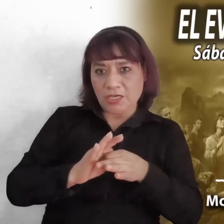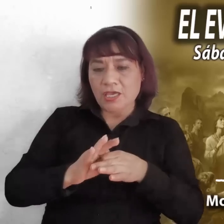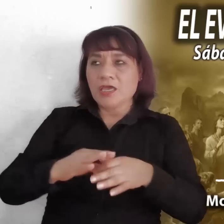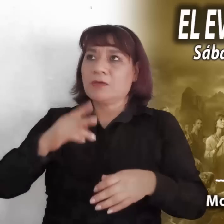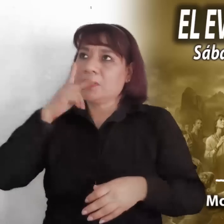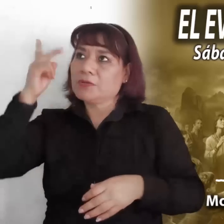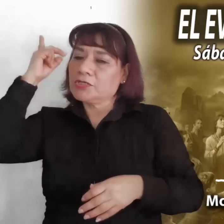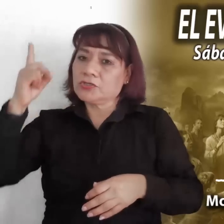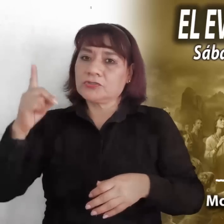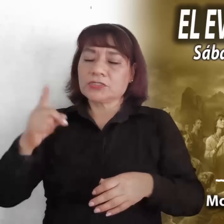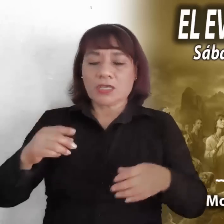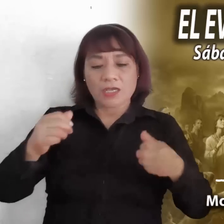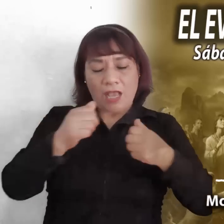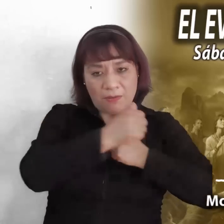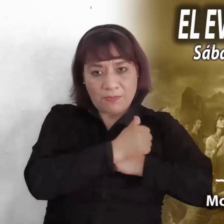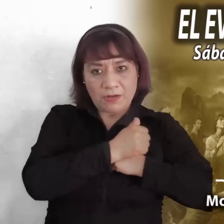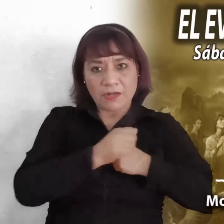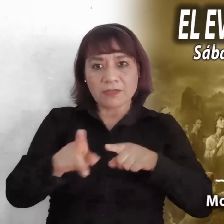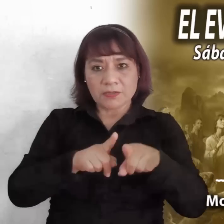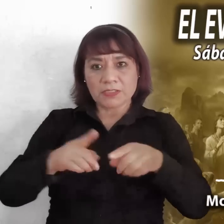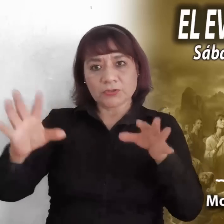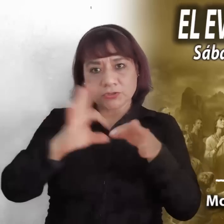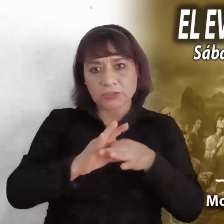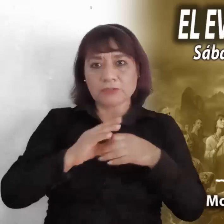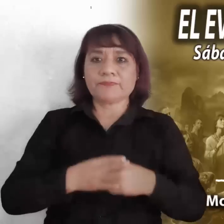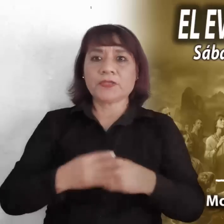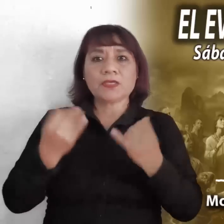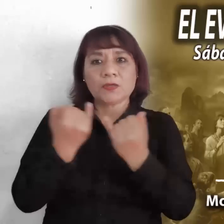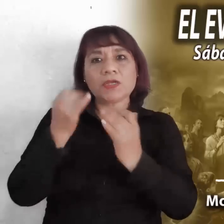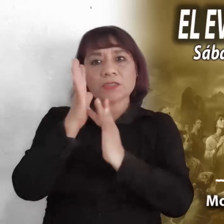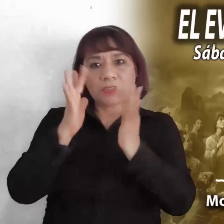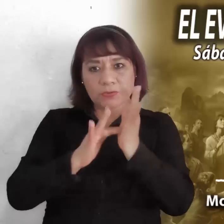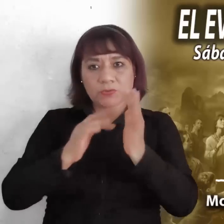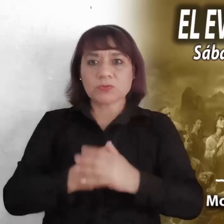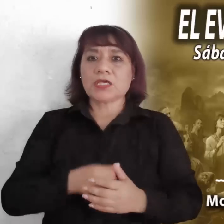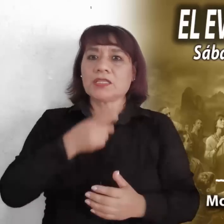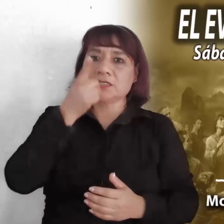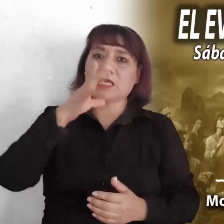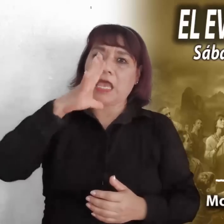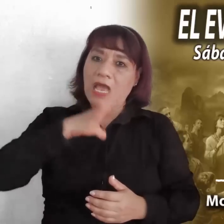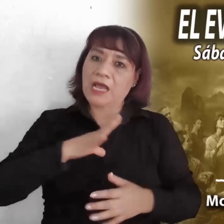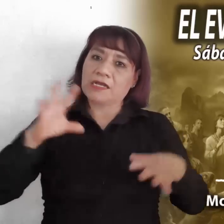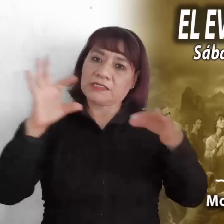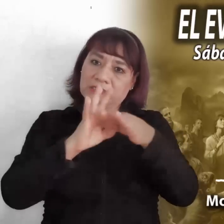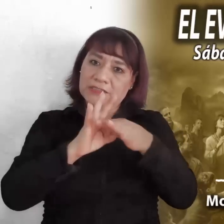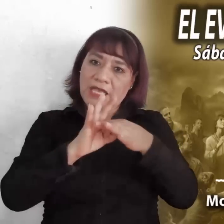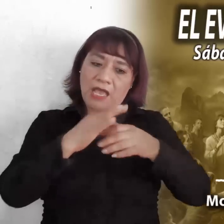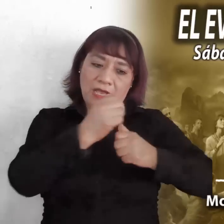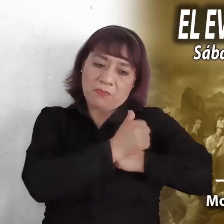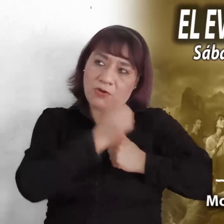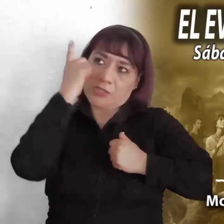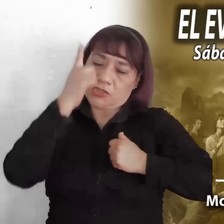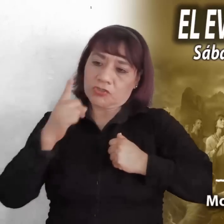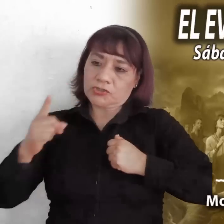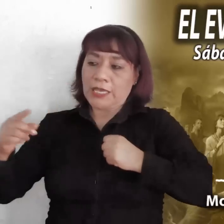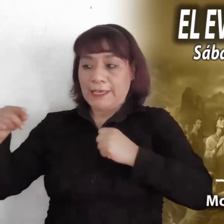amor al prójimo. Para Jesús es así. Hay una estrecha relación entre el amor de Dios y la justicia.